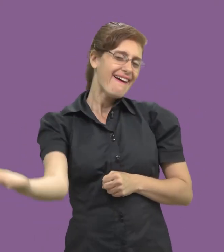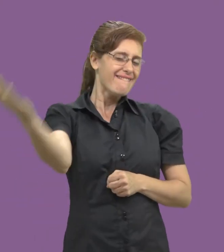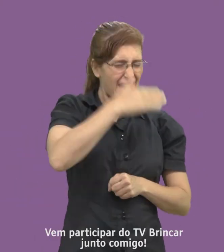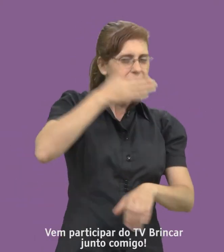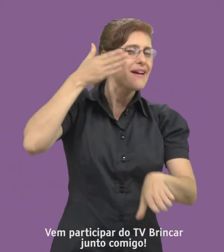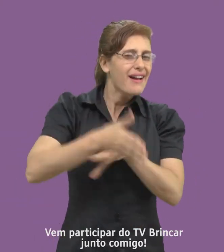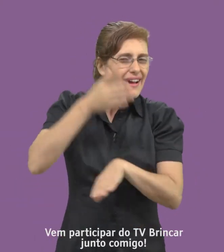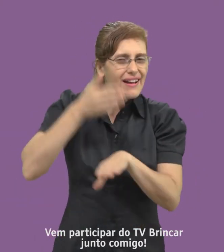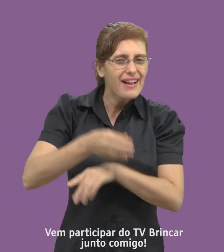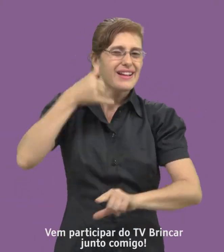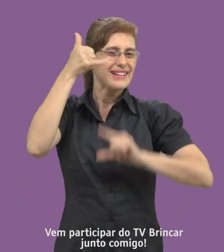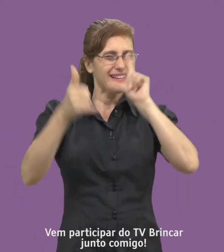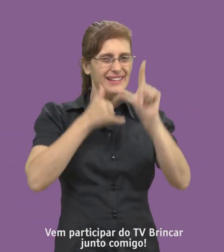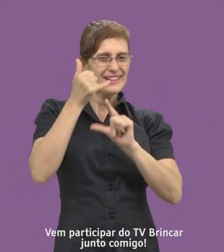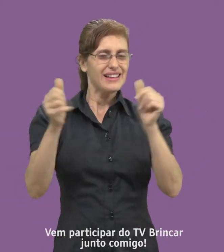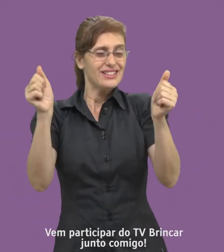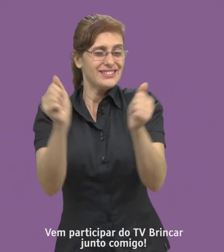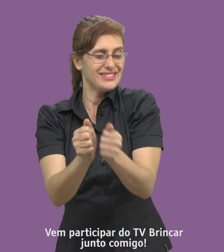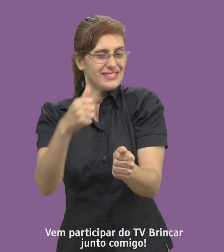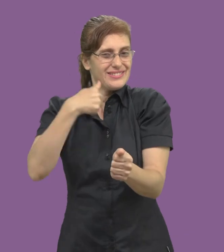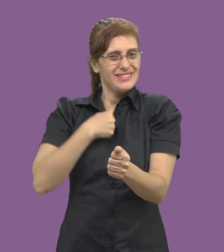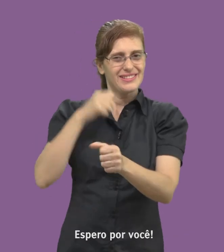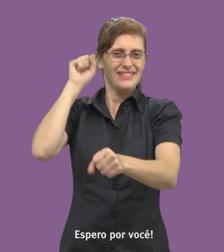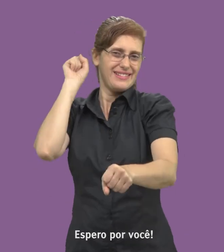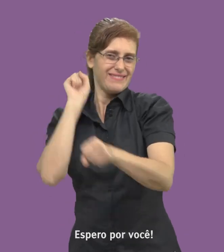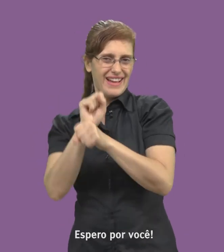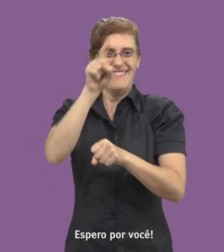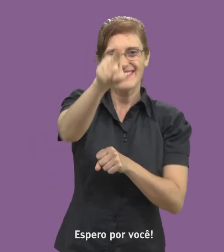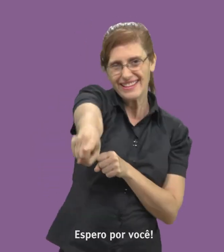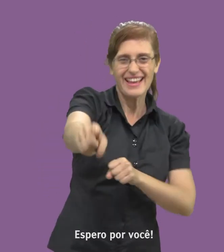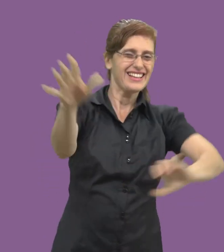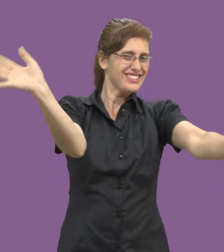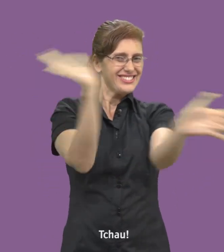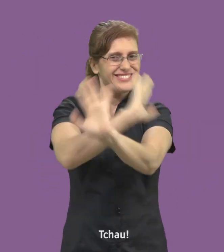Vem participar do TV Brincar Junto Comigo? Espero por você! Tchau!